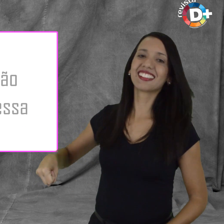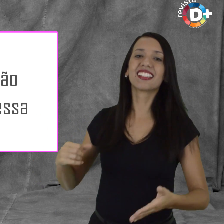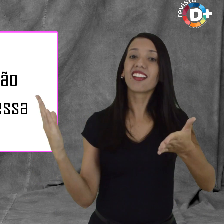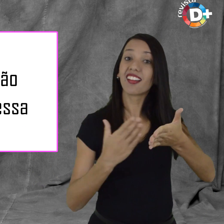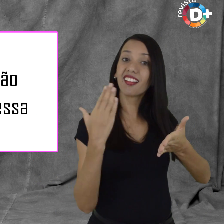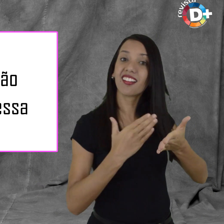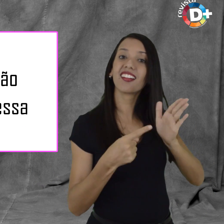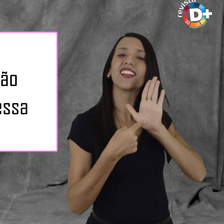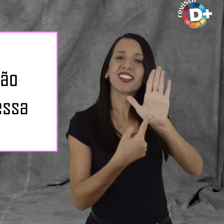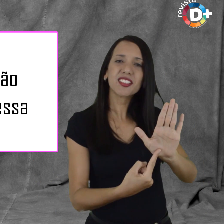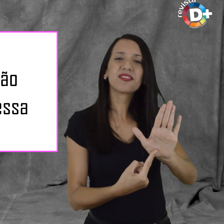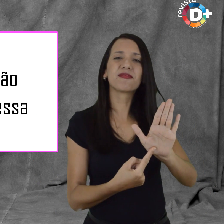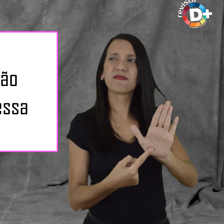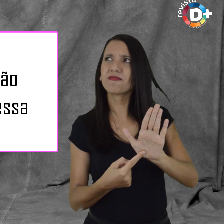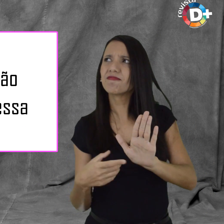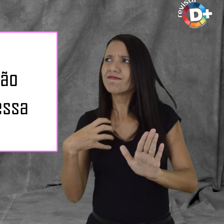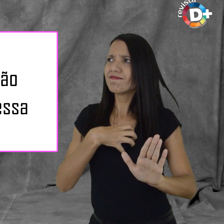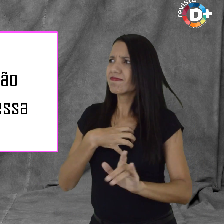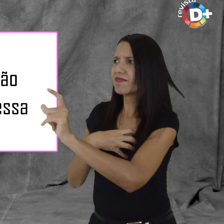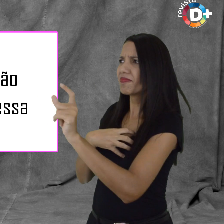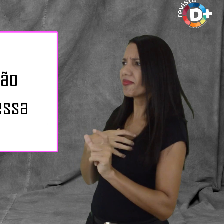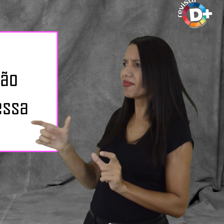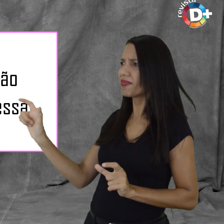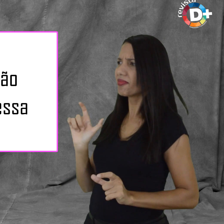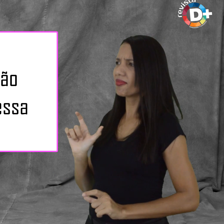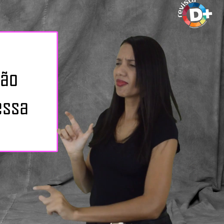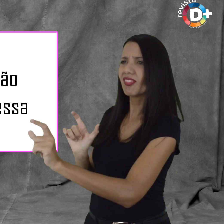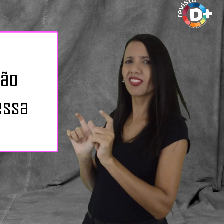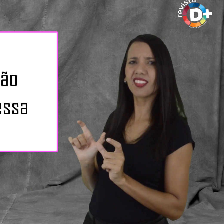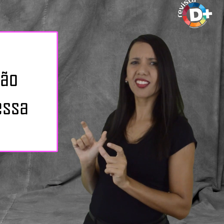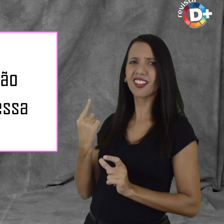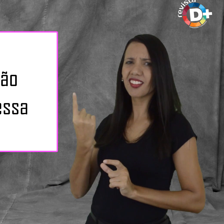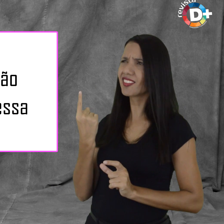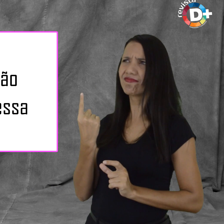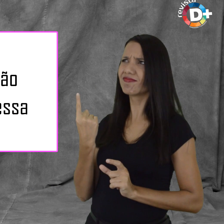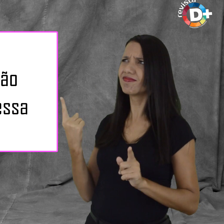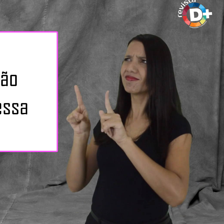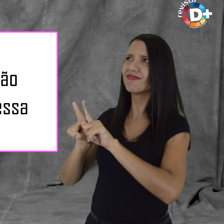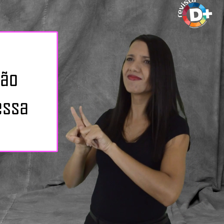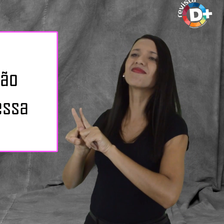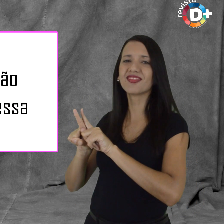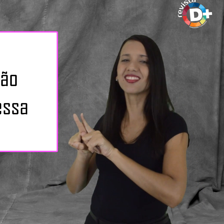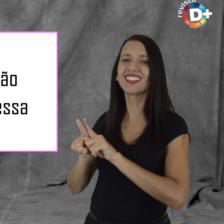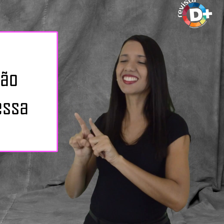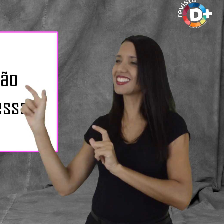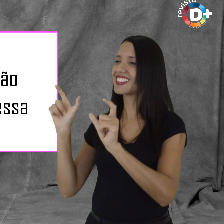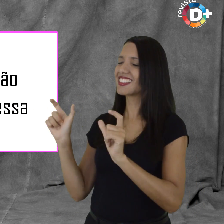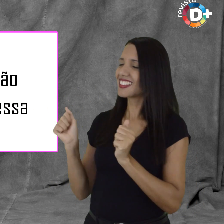muito com essas palavras. Sozinhos, os passos seriam claudicantes. É por isso que agradecemos